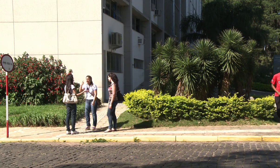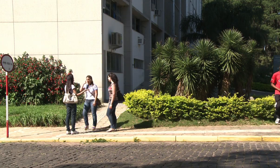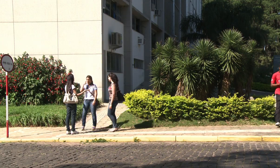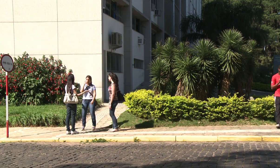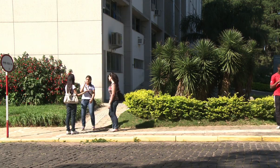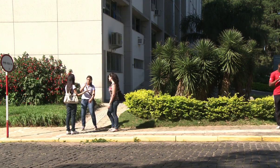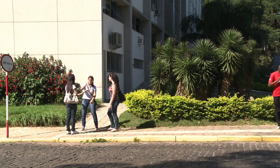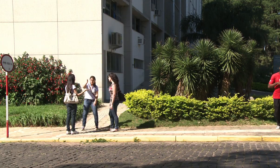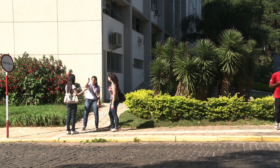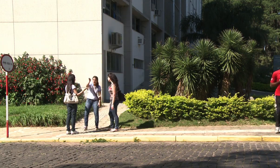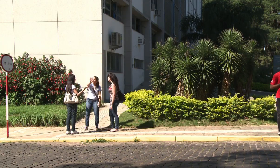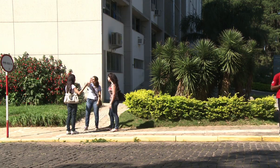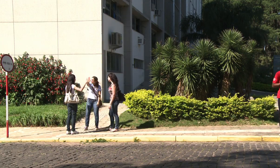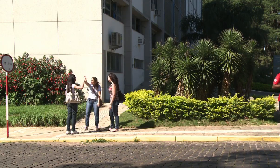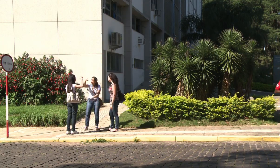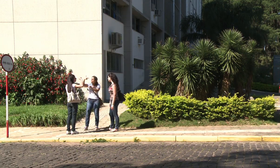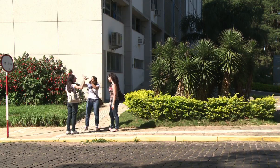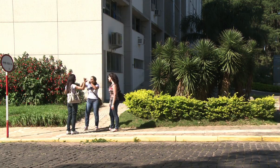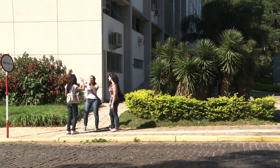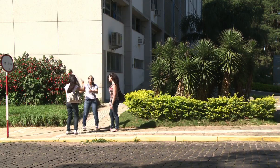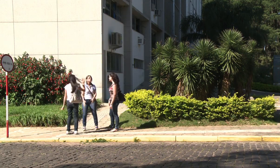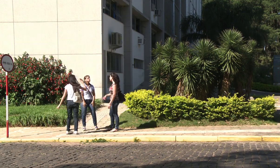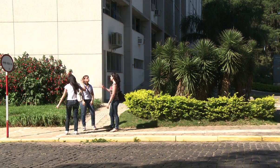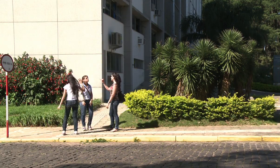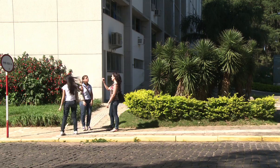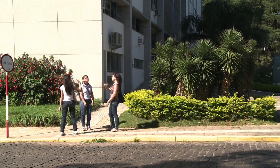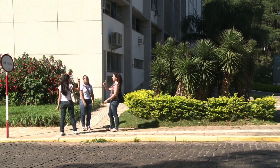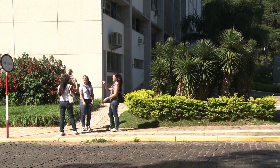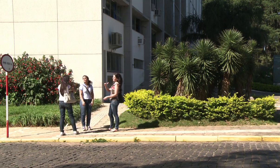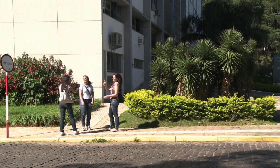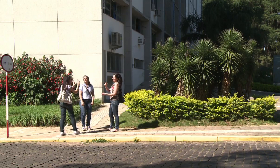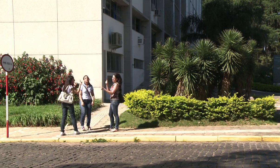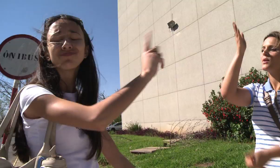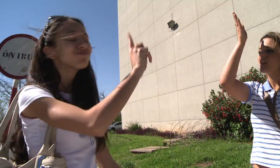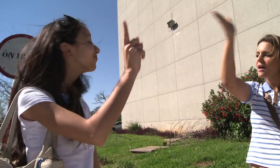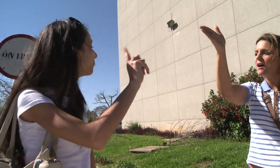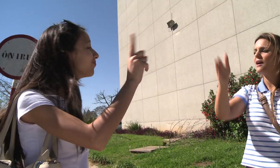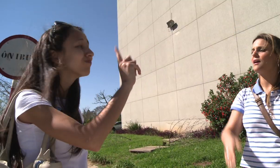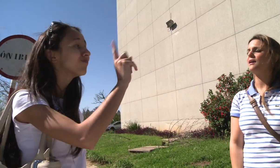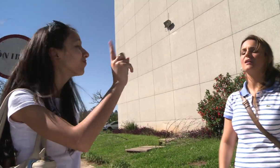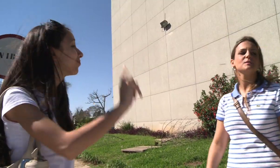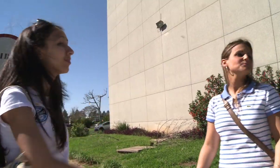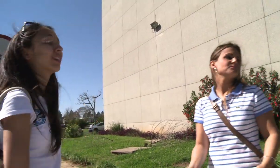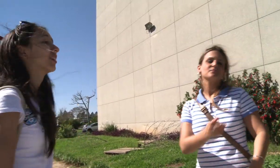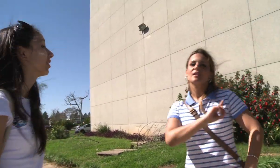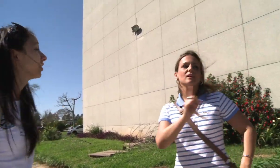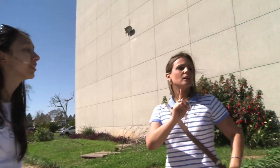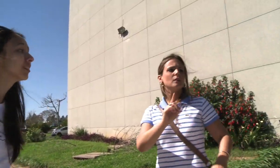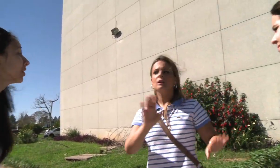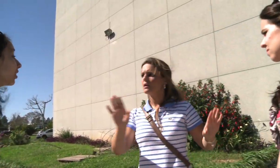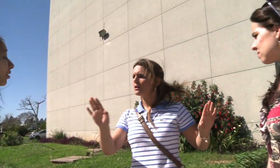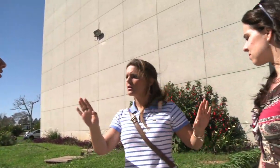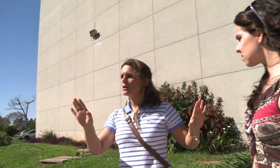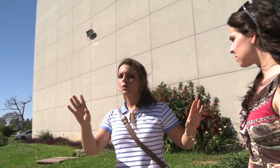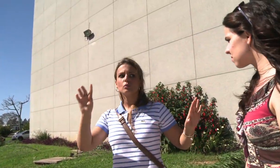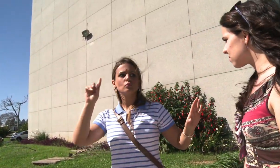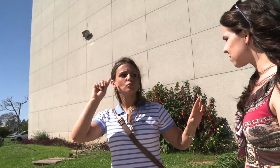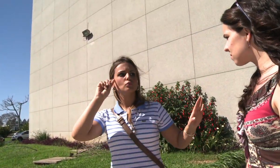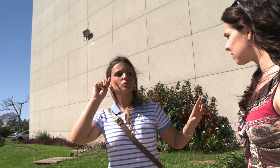Não mesmo. Segue reto aqui até o posto. É pra lá. Não é lá, gurias. Gente,